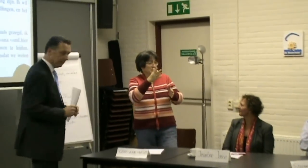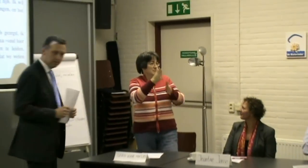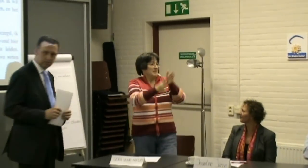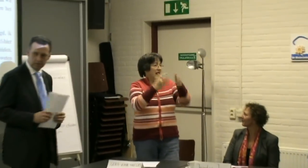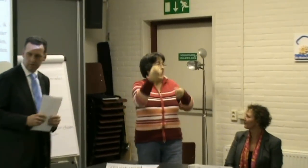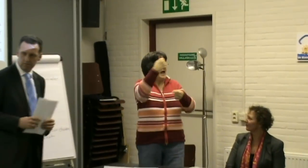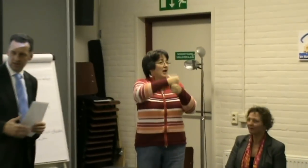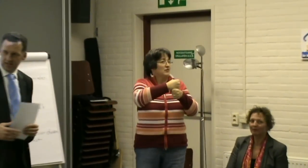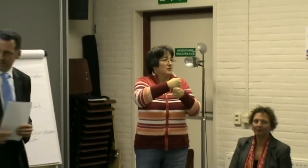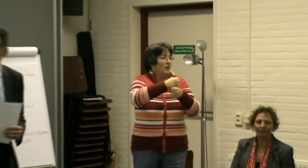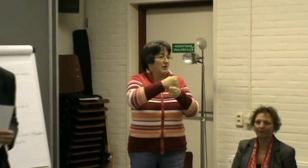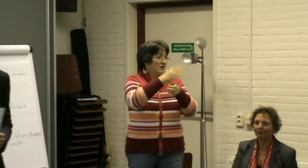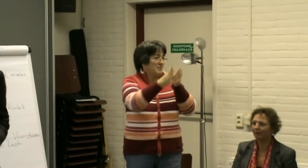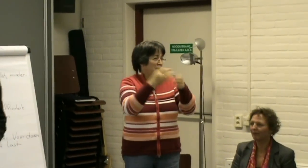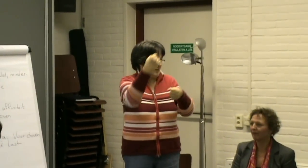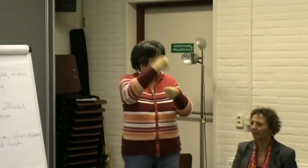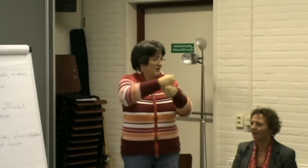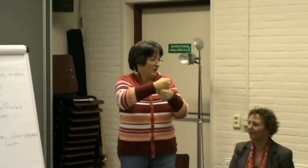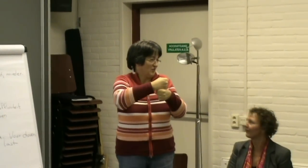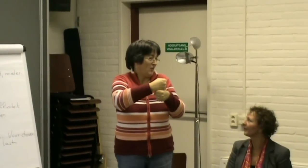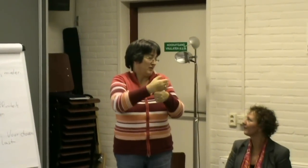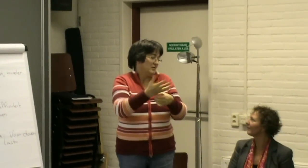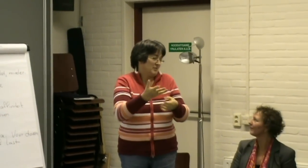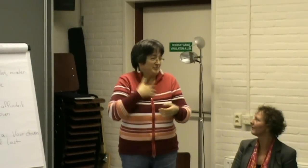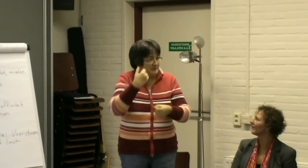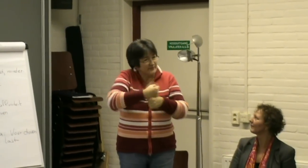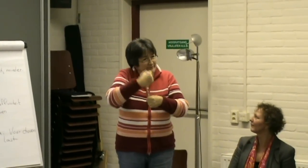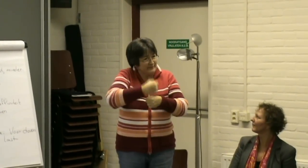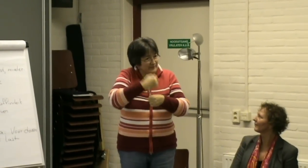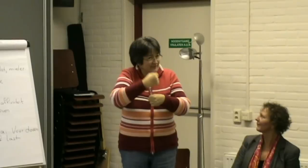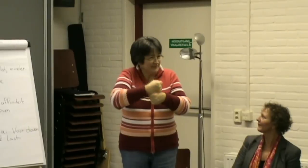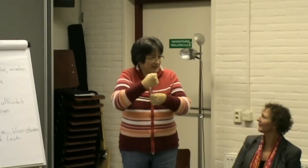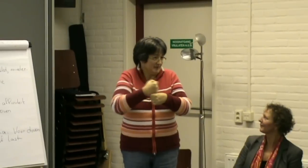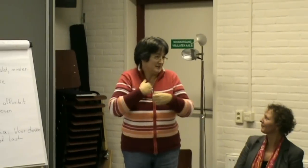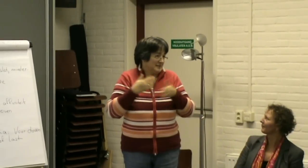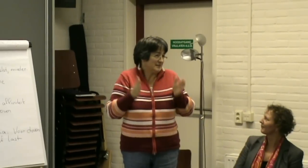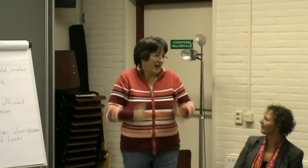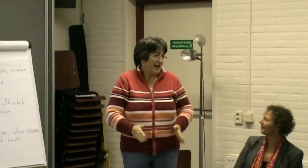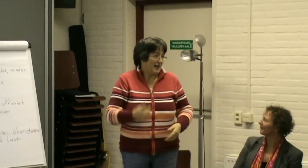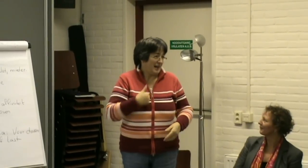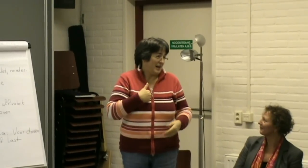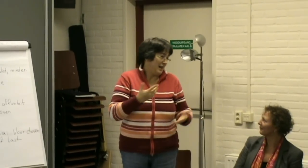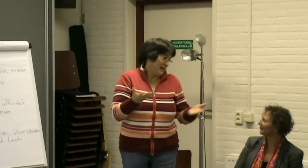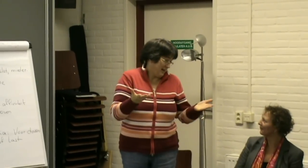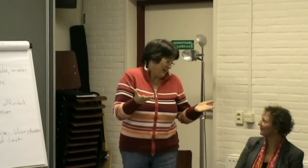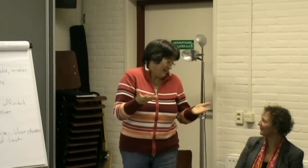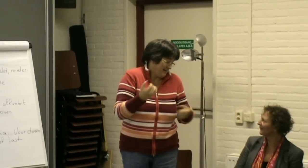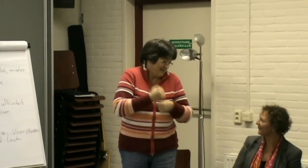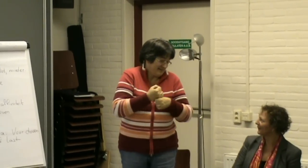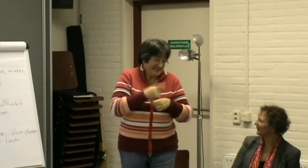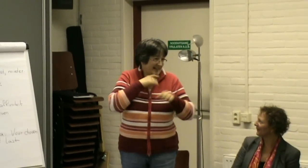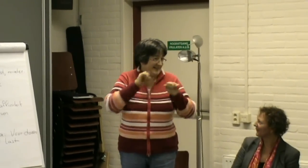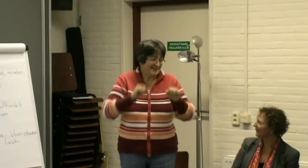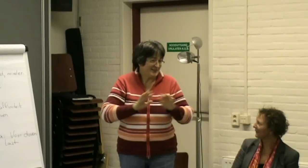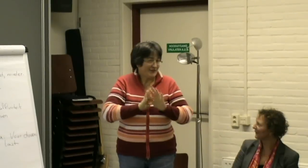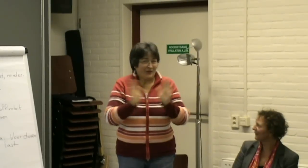Mijn naam, even naamgebaar dan, is Gerra Hoog. Ik hou van werken. Vandaar heb ik mijn naamgebaren ook met werken te maken.